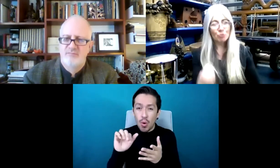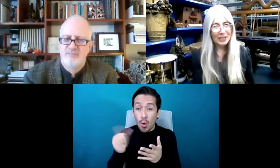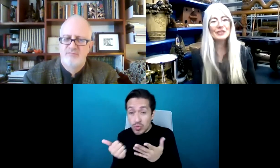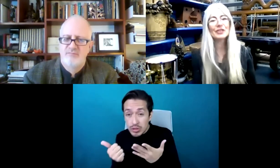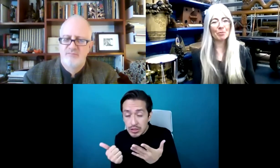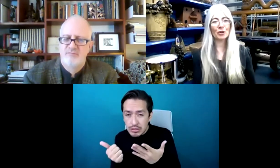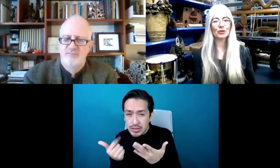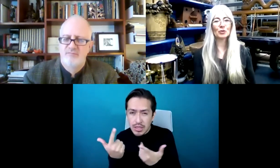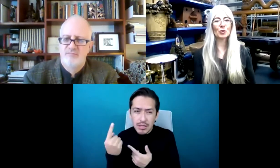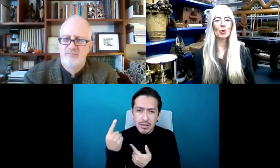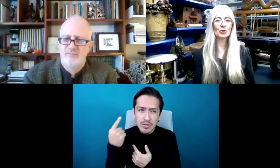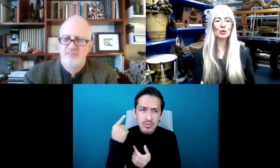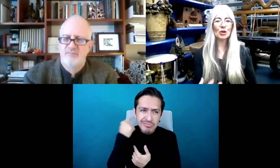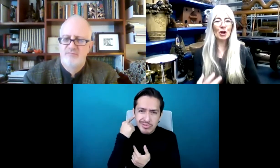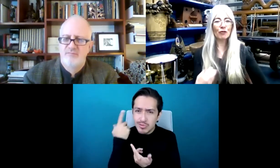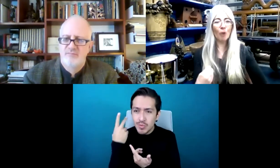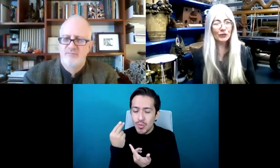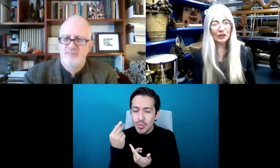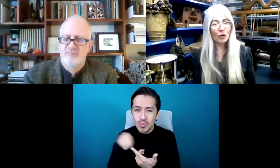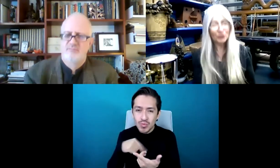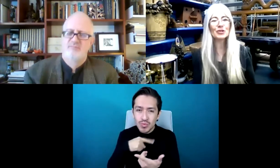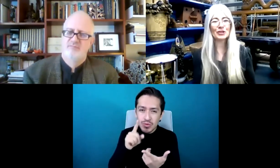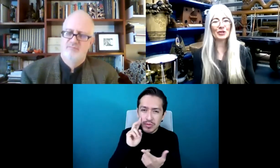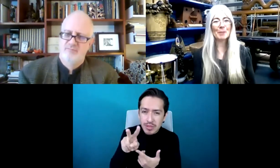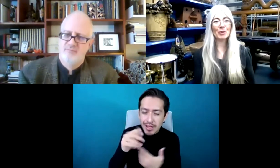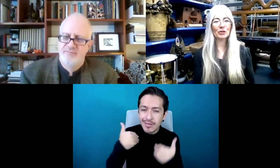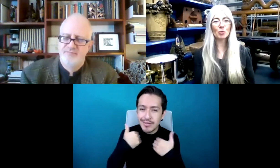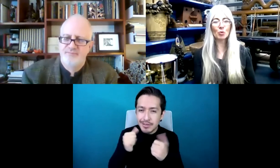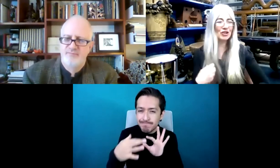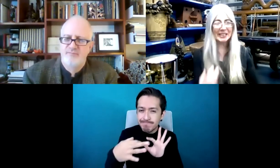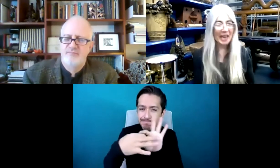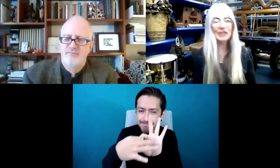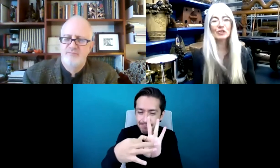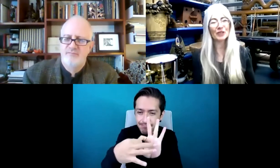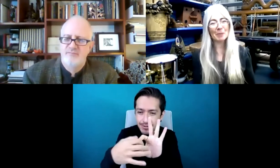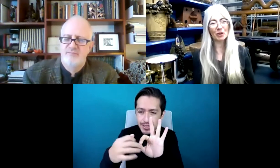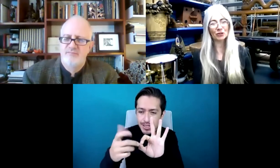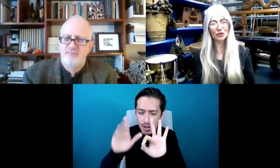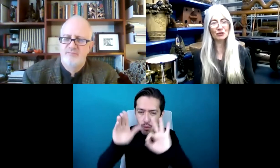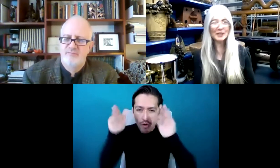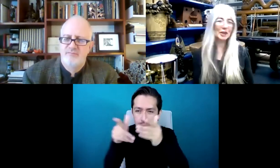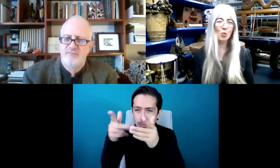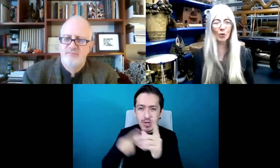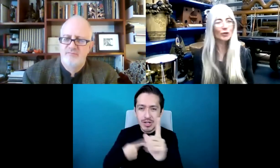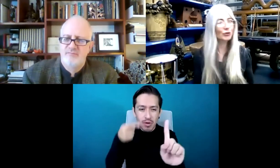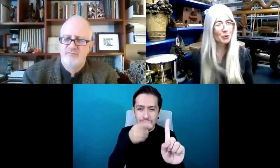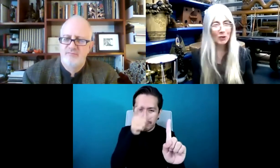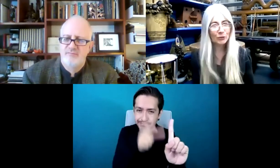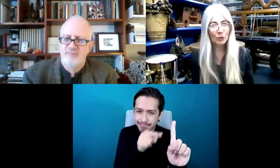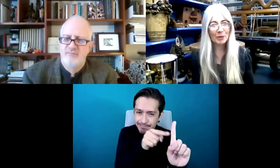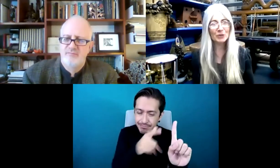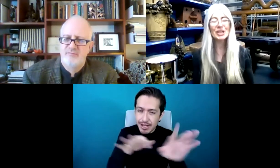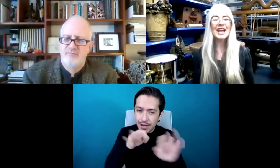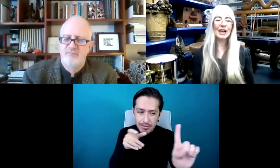escuchar. Queremos leer la historia, queremos leer a la persona, queremos enfocarnos en esa persona, queremos trabajar con esa